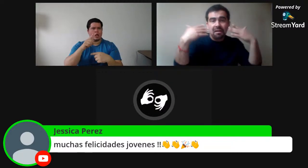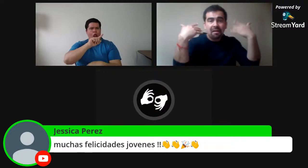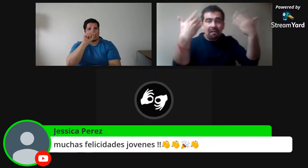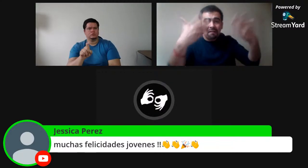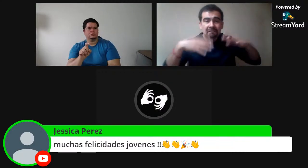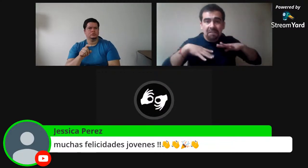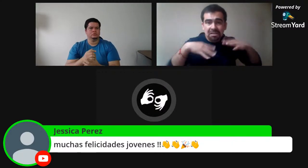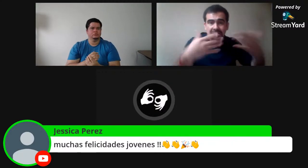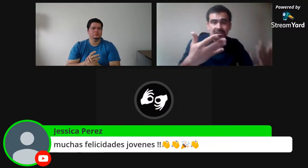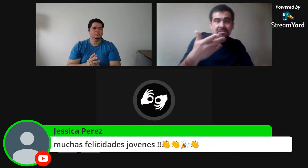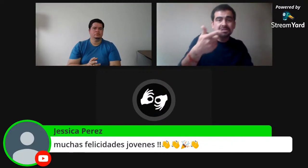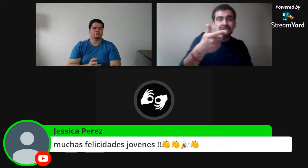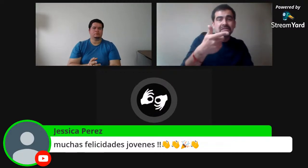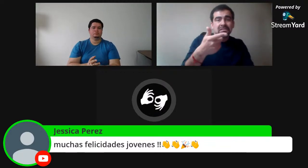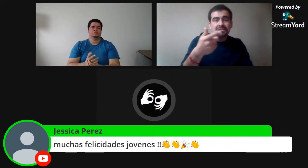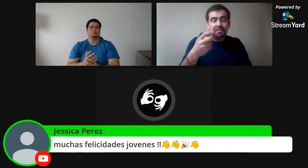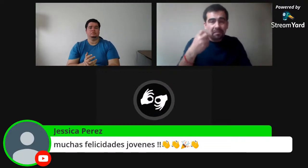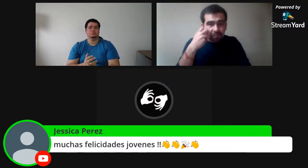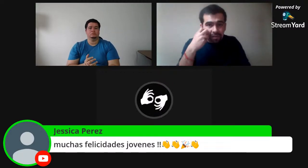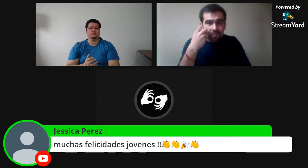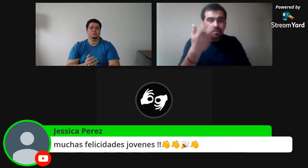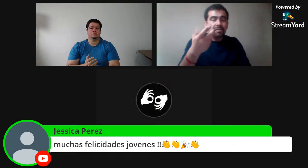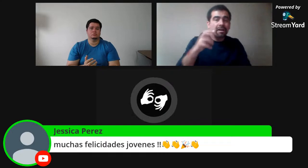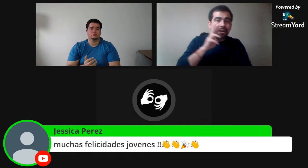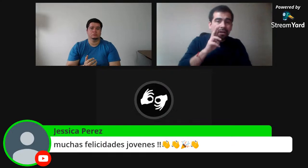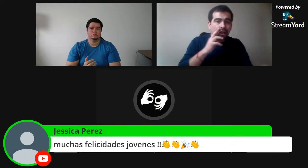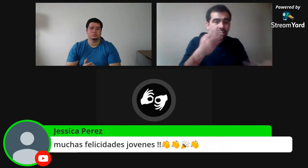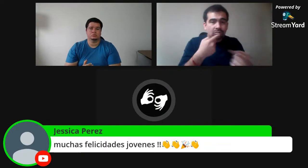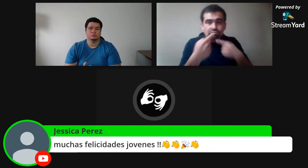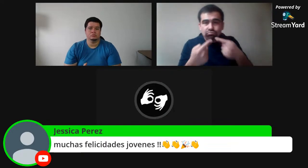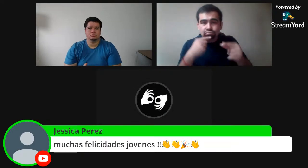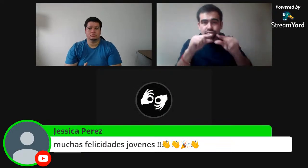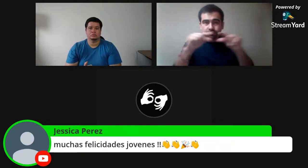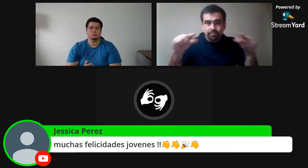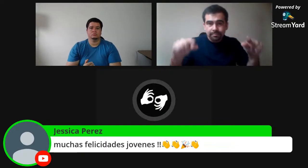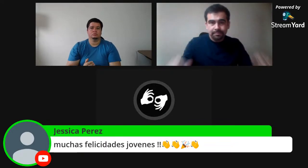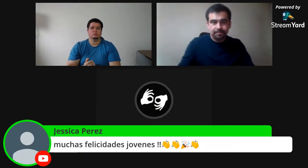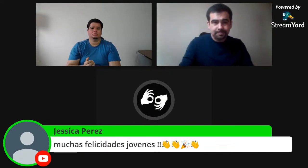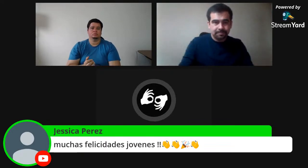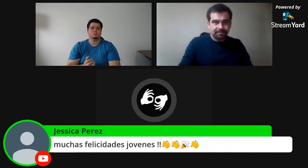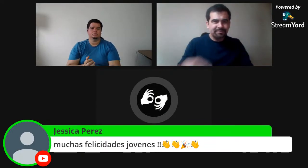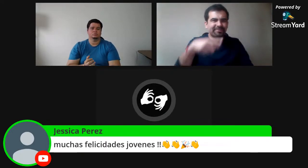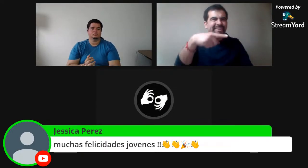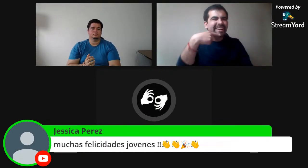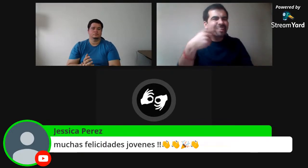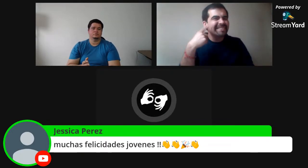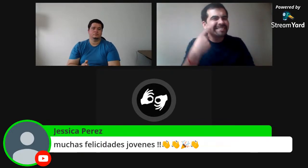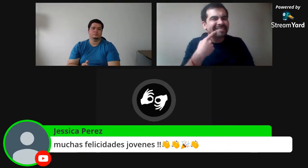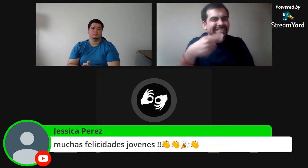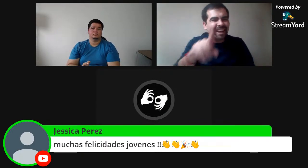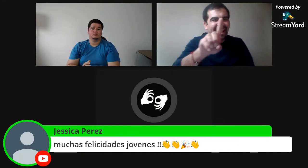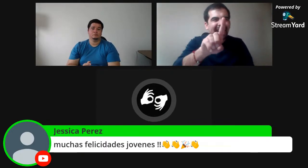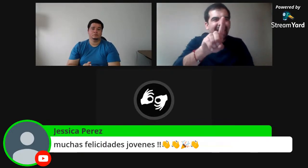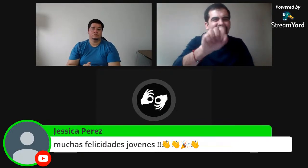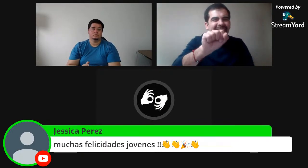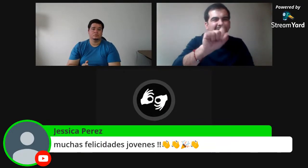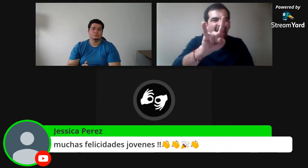aprovechemos ahora de comentarlas. A lo mejor tomar las felicitaciones porque hay muchos comentarios que han